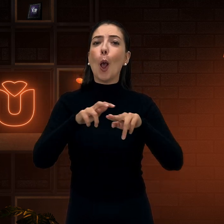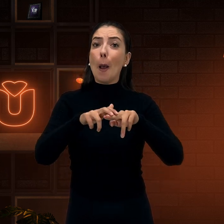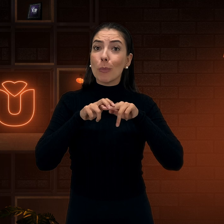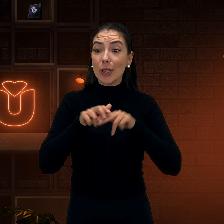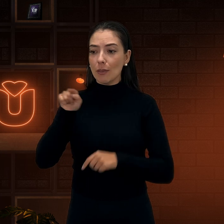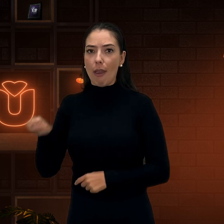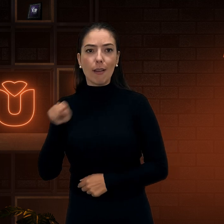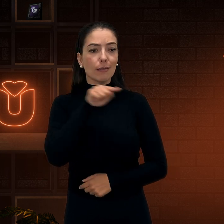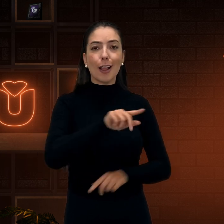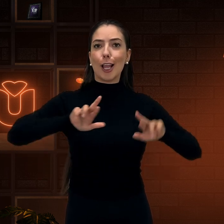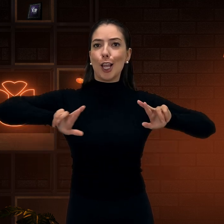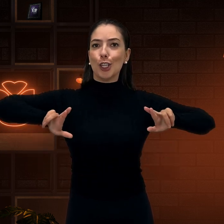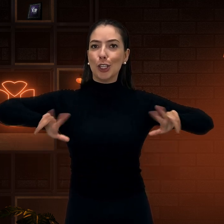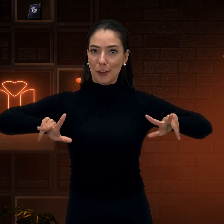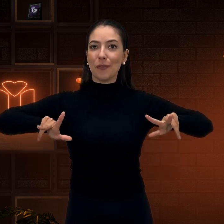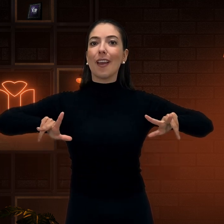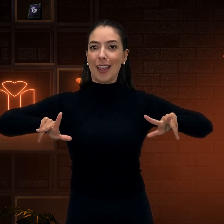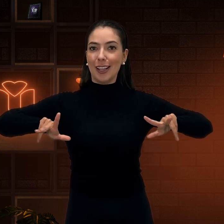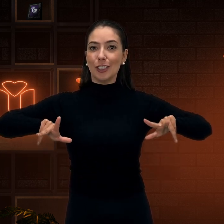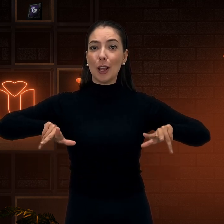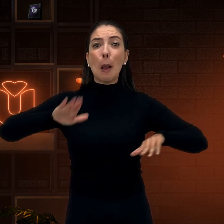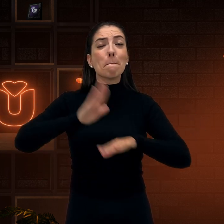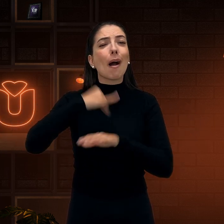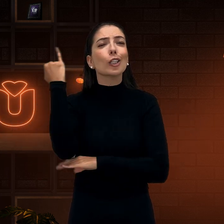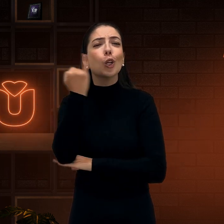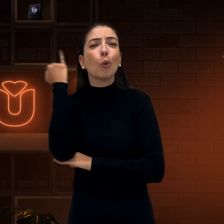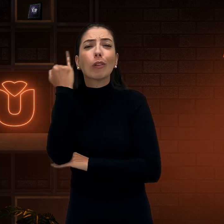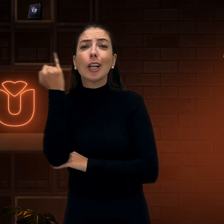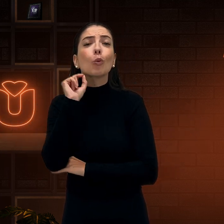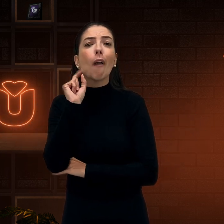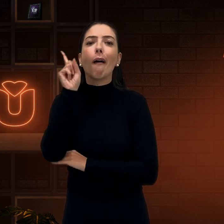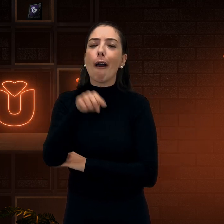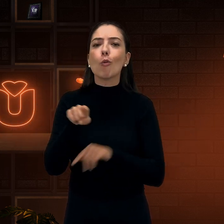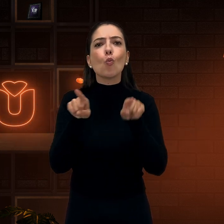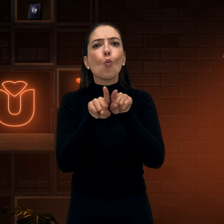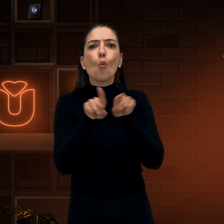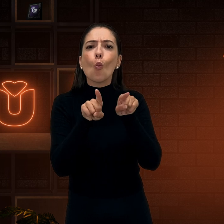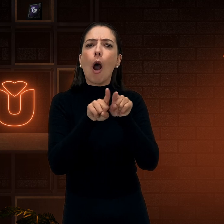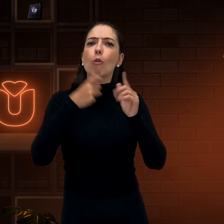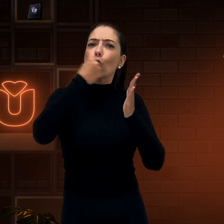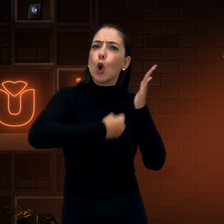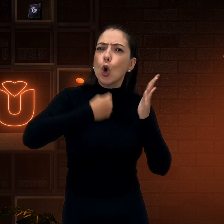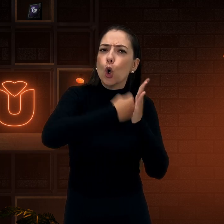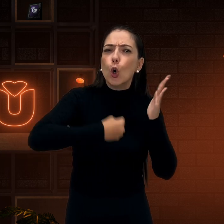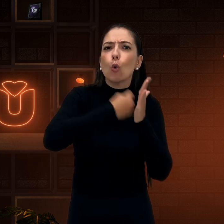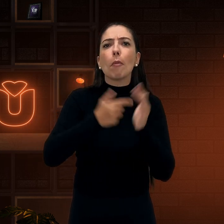Por isso, elas são bem diferentes. Mas o que é importante? A gente